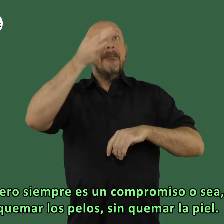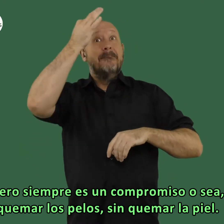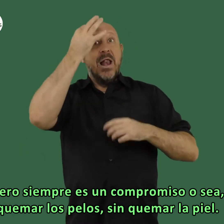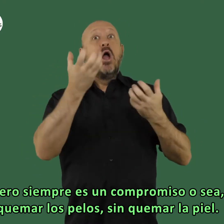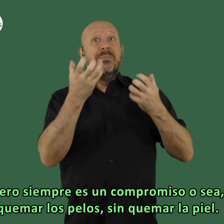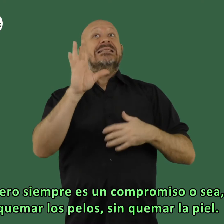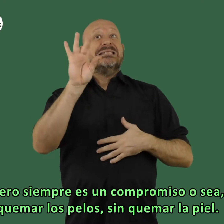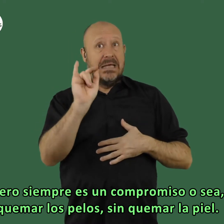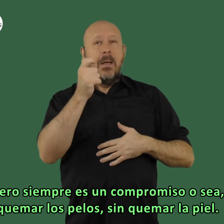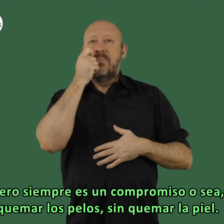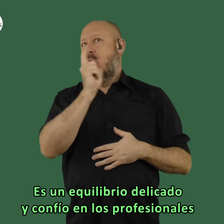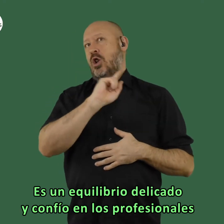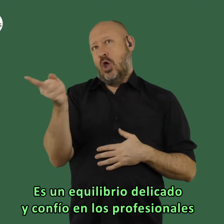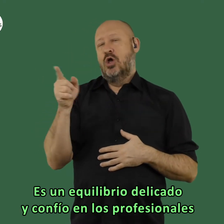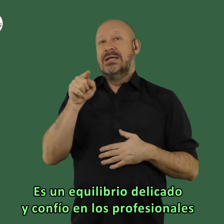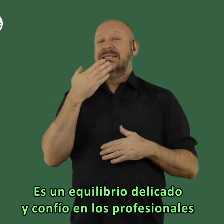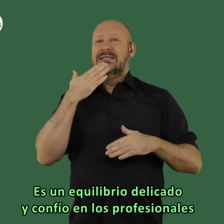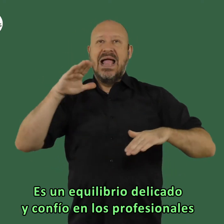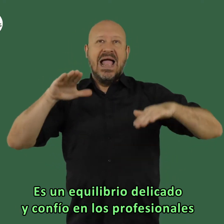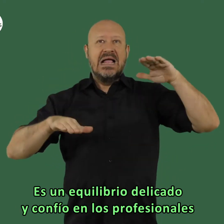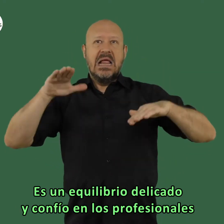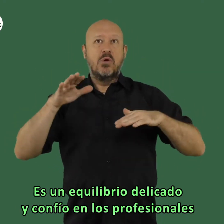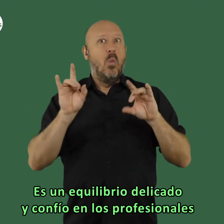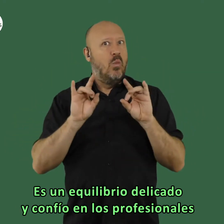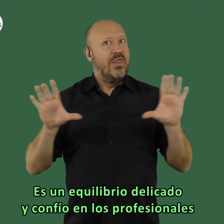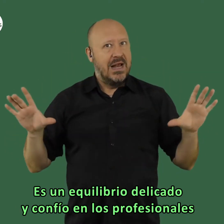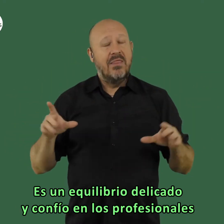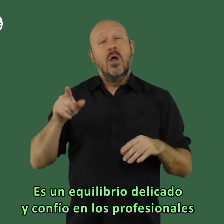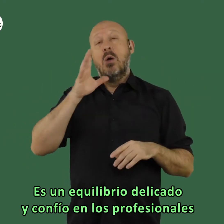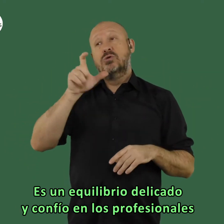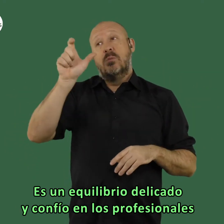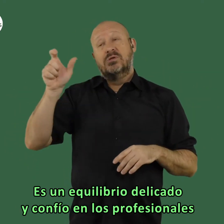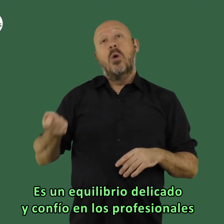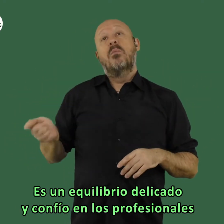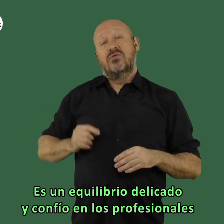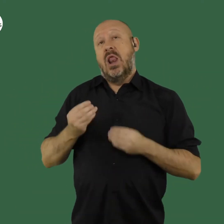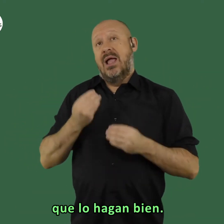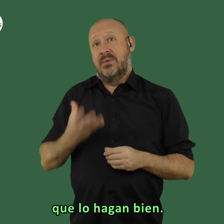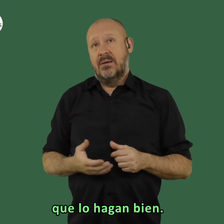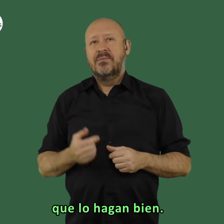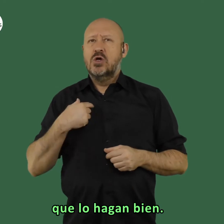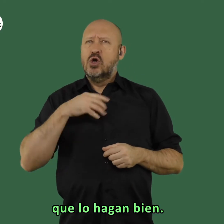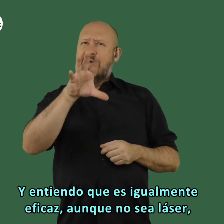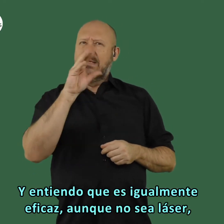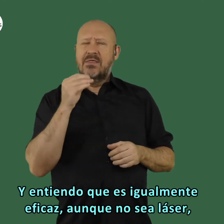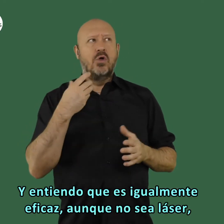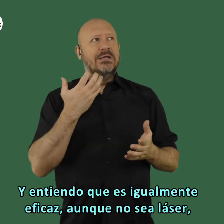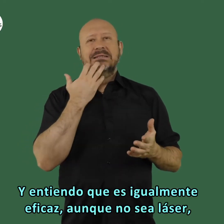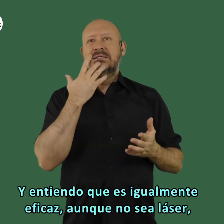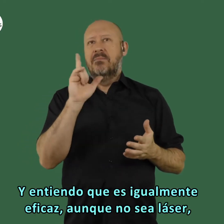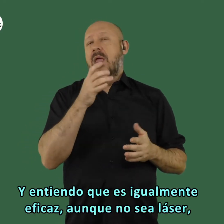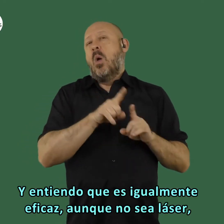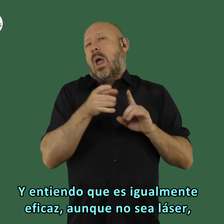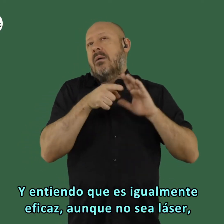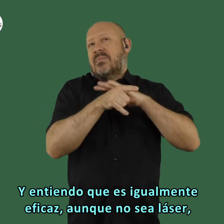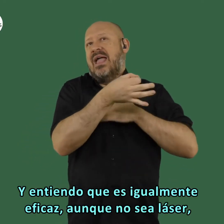quemar los pelos sin quemar la piel y es una es un equilibrio delicado y ahí confío en los profesionales que lo hagan bien y entiendo que